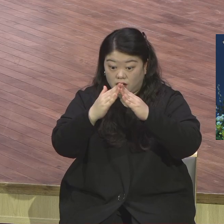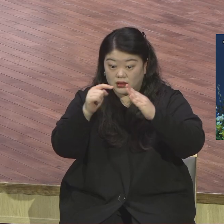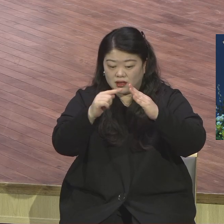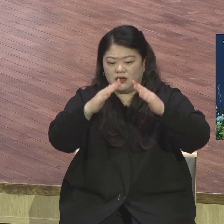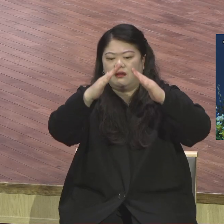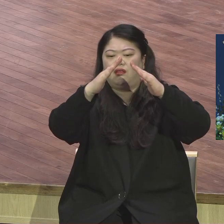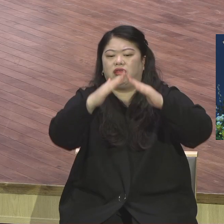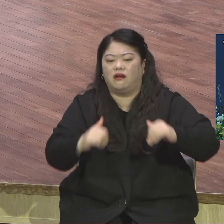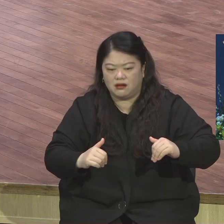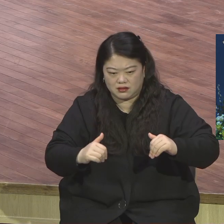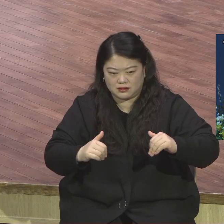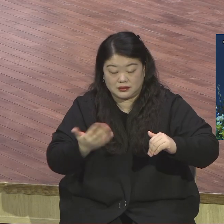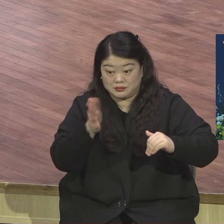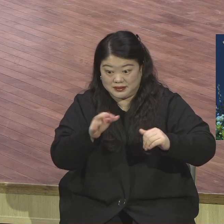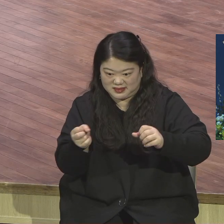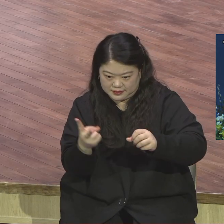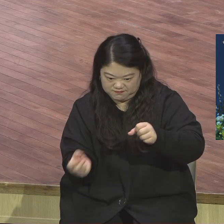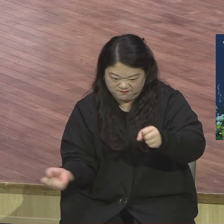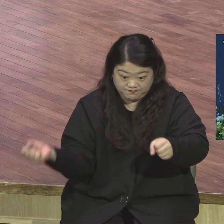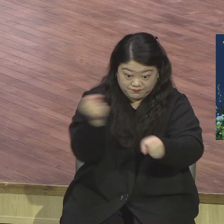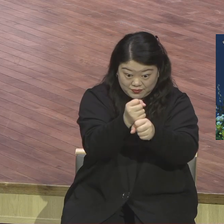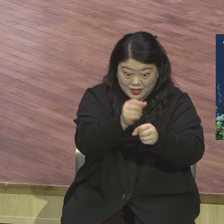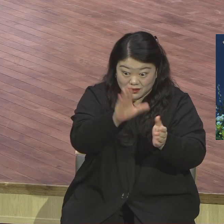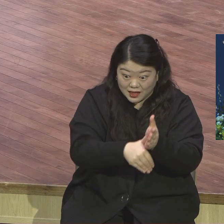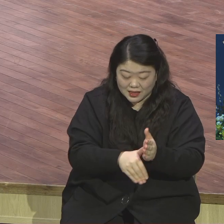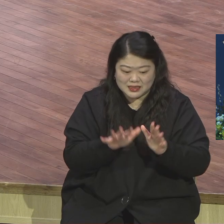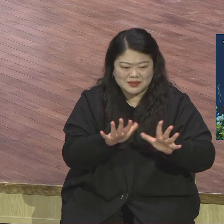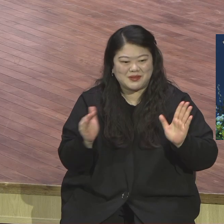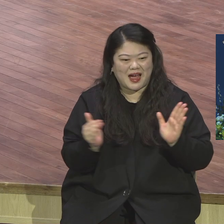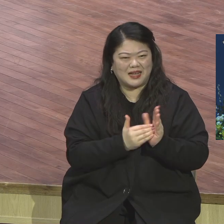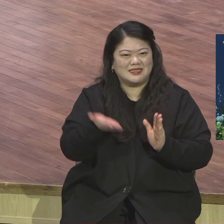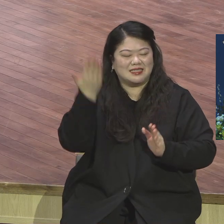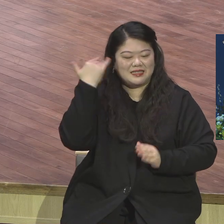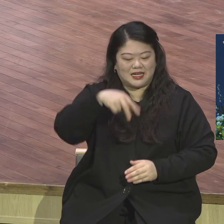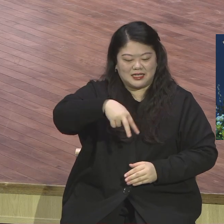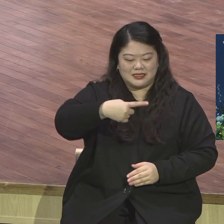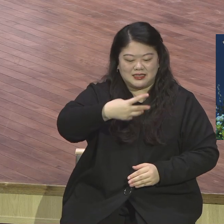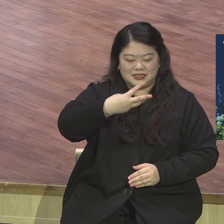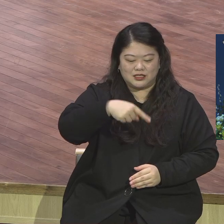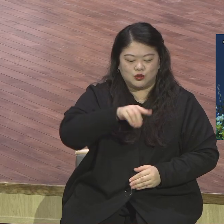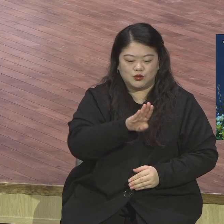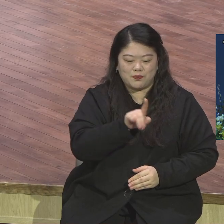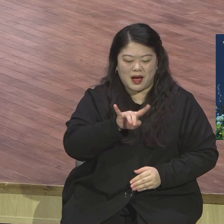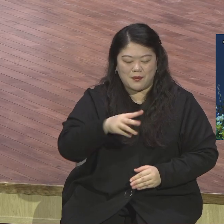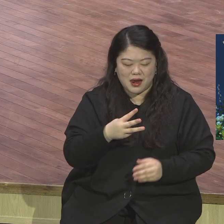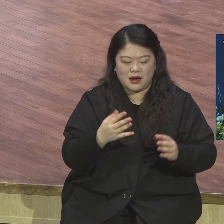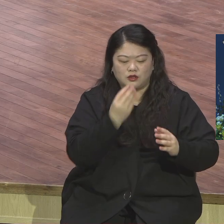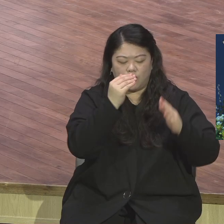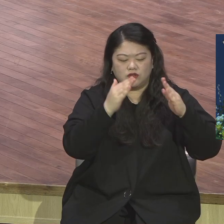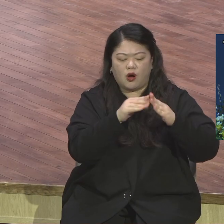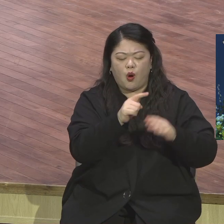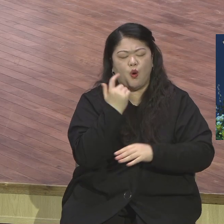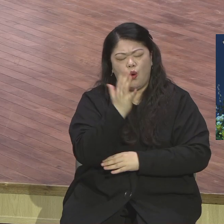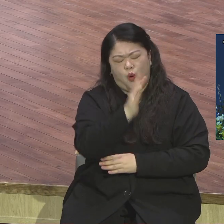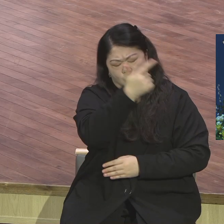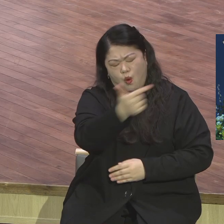가겠다는 이야기예요. 지금까지 지금까지 있었던 영광과는 차원이 다른 더 큰